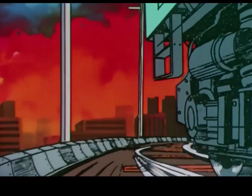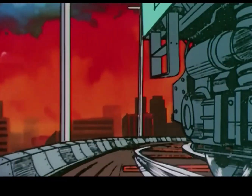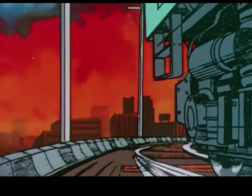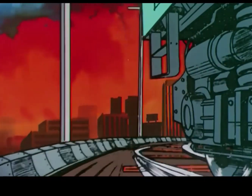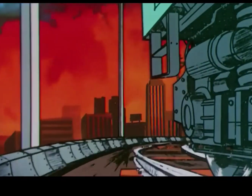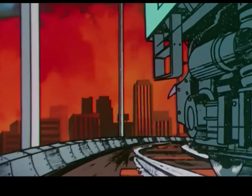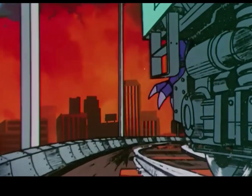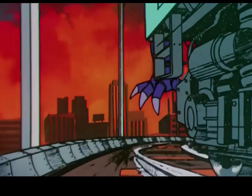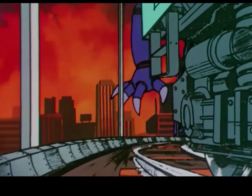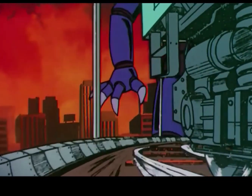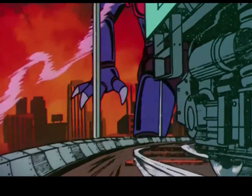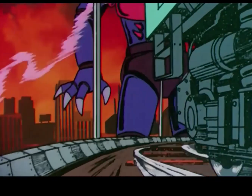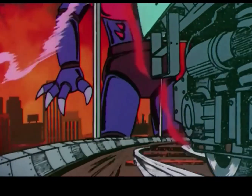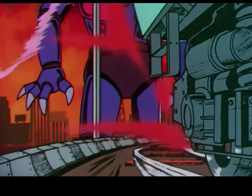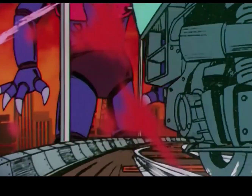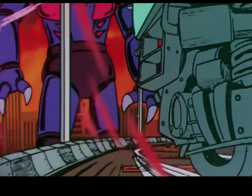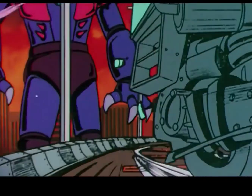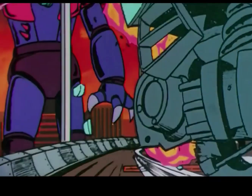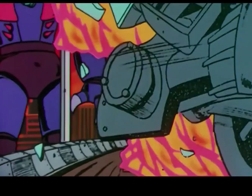¡Gladeador, abajo!